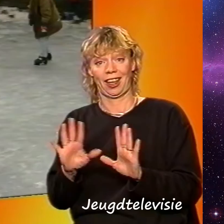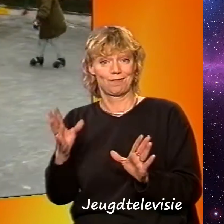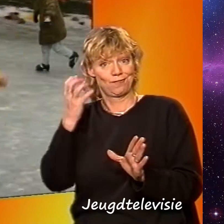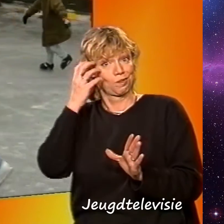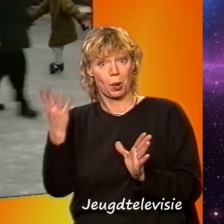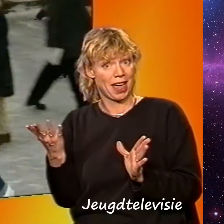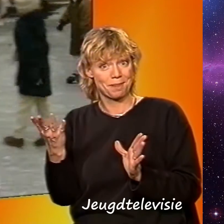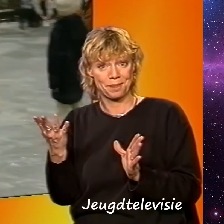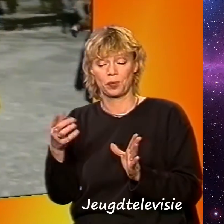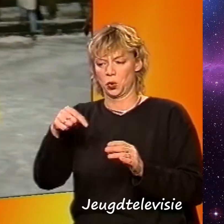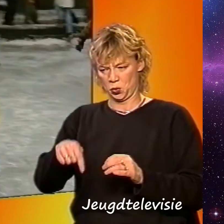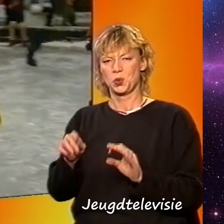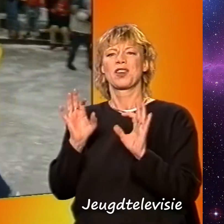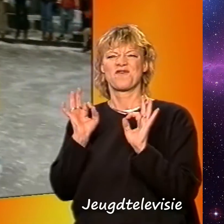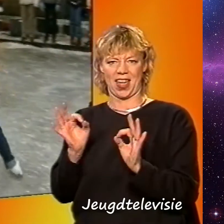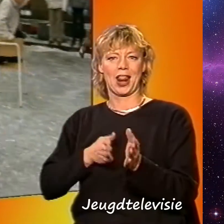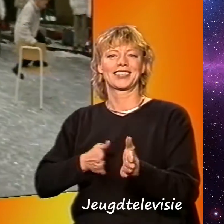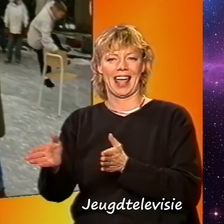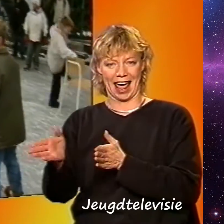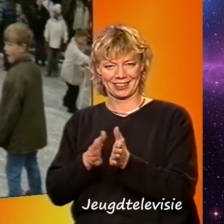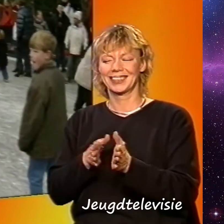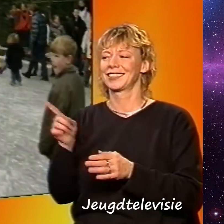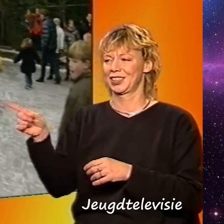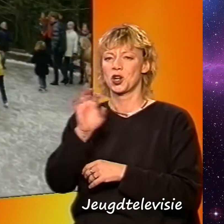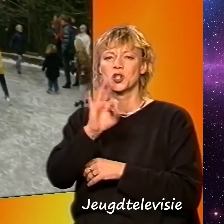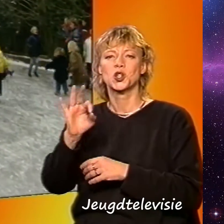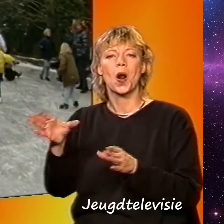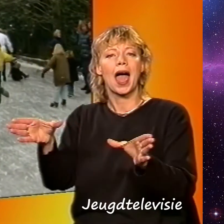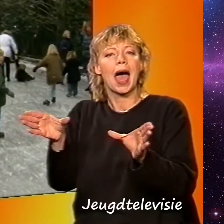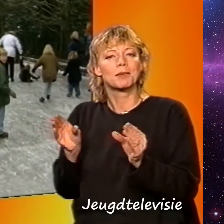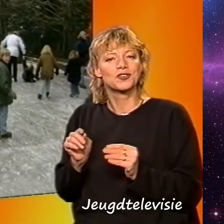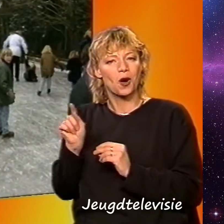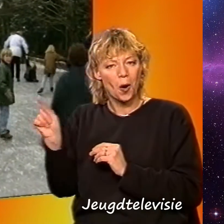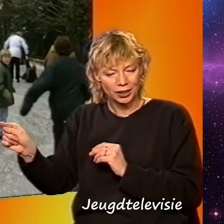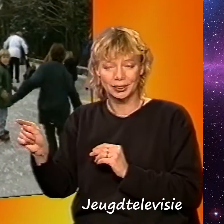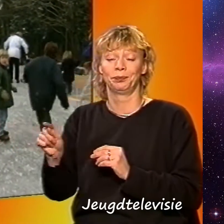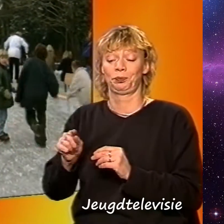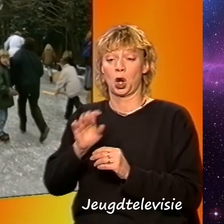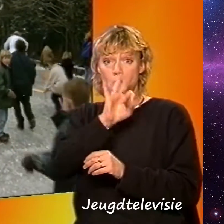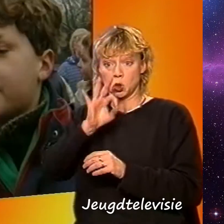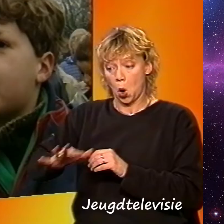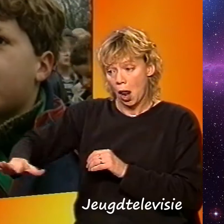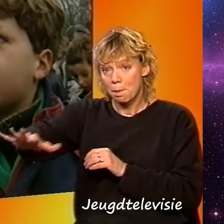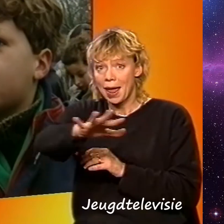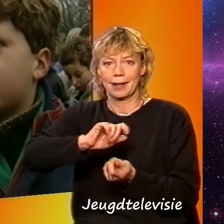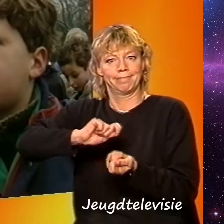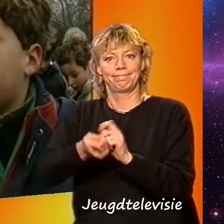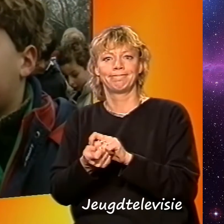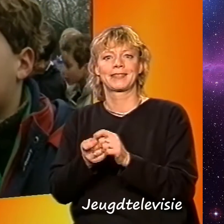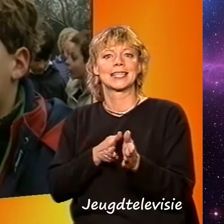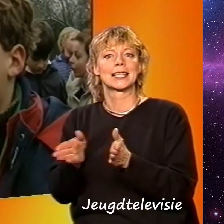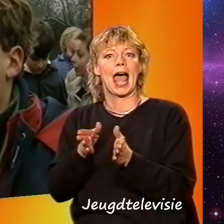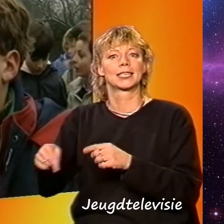Nu al veilig schaatsen kunnen de kinderen op deze school in Amersfoort. Daar hebben ze hun schoolplein omgetoverd tot ijsbaan. We hebben eerst